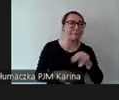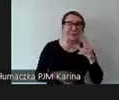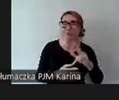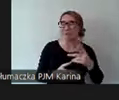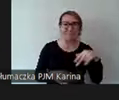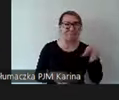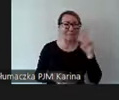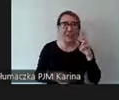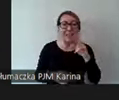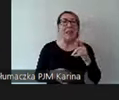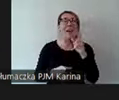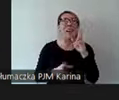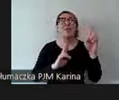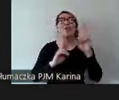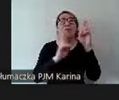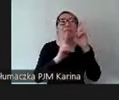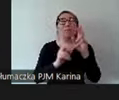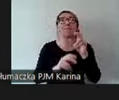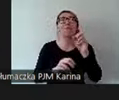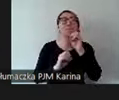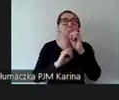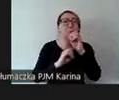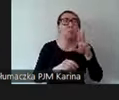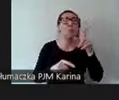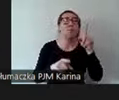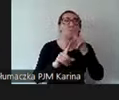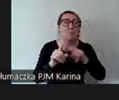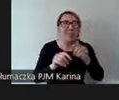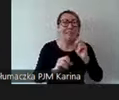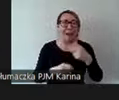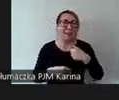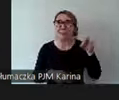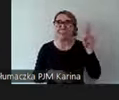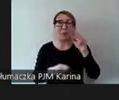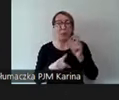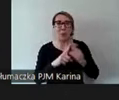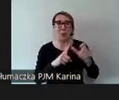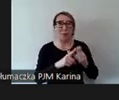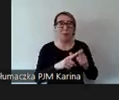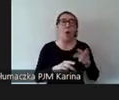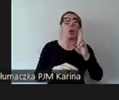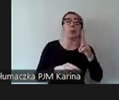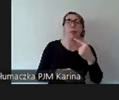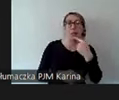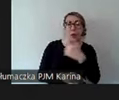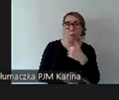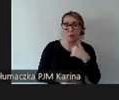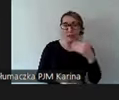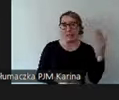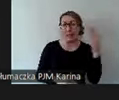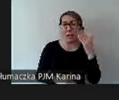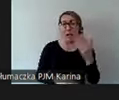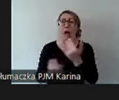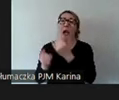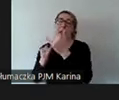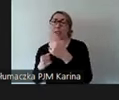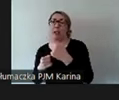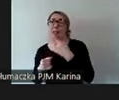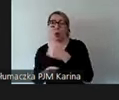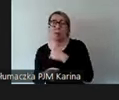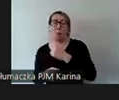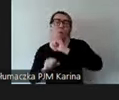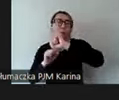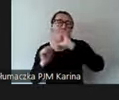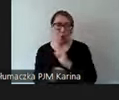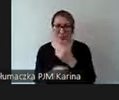ale z tych dźwięków mowy nie uraczymy. Niektórzy znają polski język, niektórzy w ogóle go nie znają i nawet w